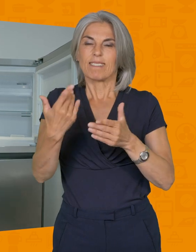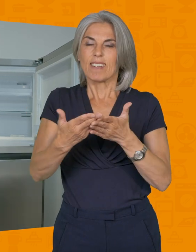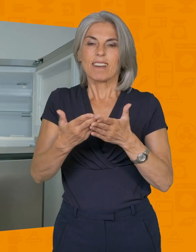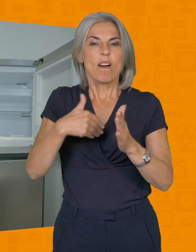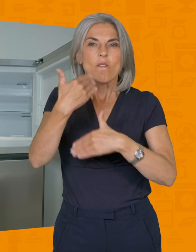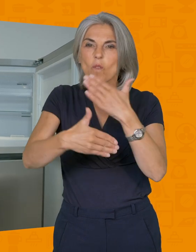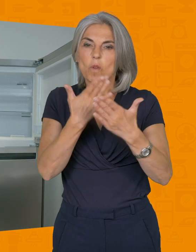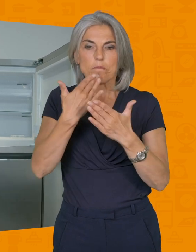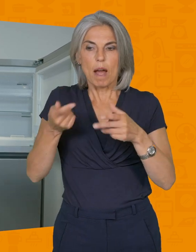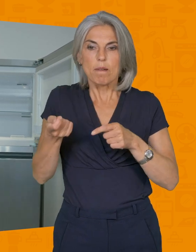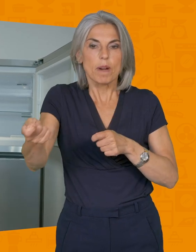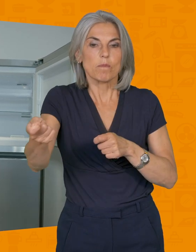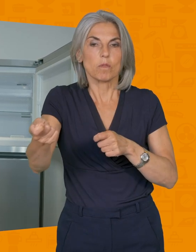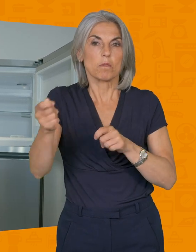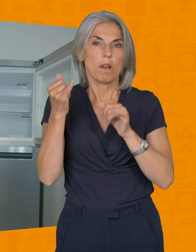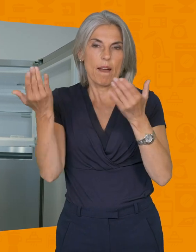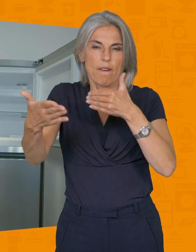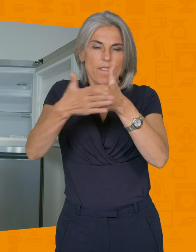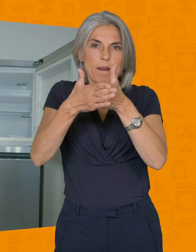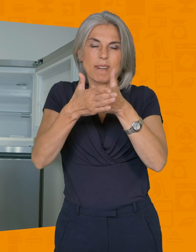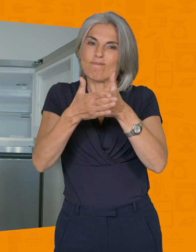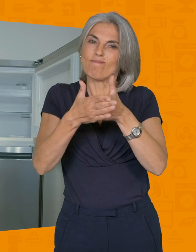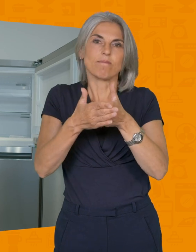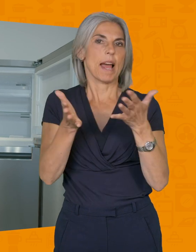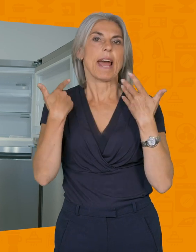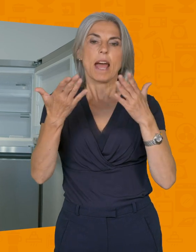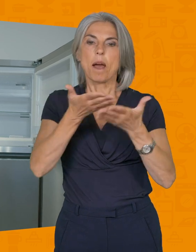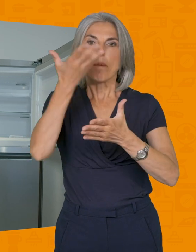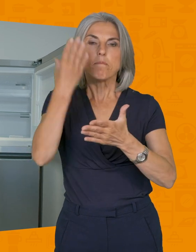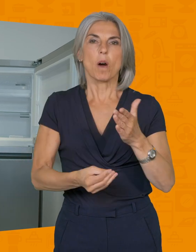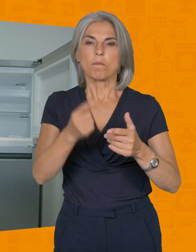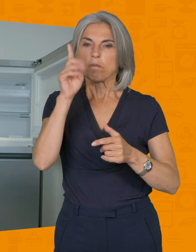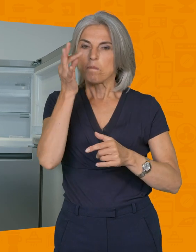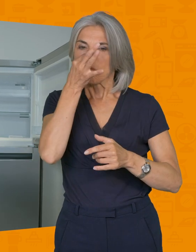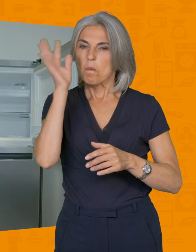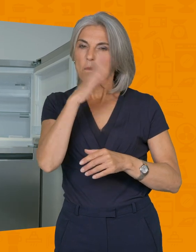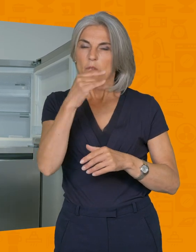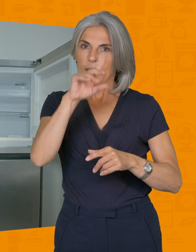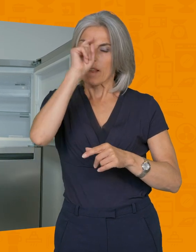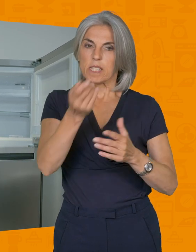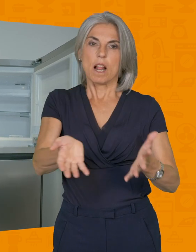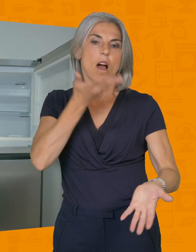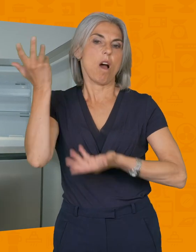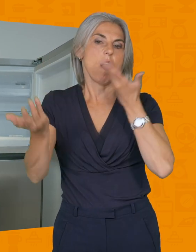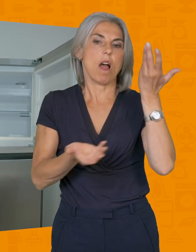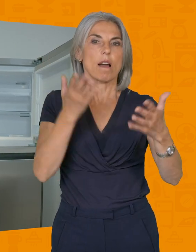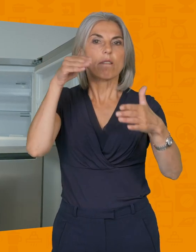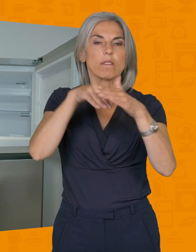fonctionne pas, laisse, reste la porte fermée, il ne va pas s'aérer. Vous aurez une odeur qui sera très, très difficile d'enlever à l'intérieur de l'appareil.